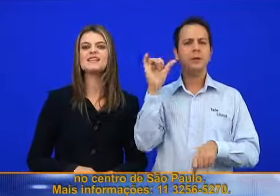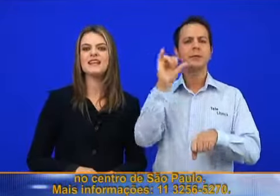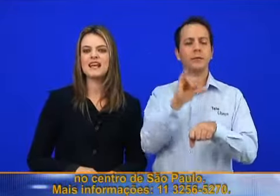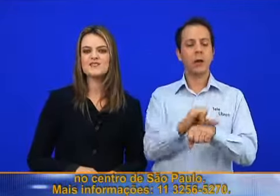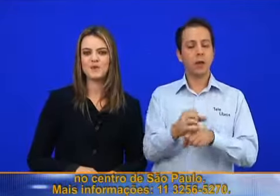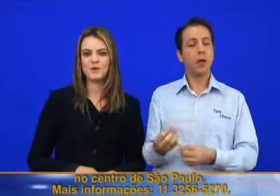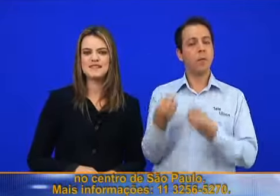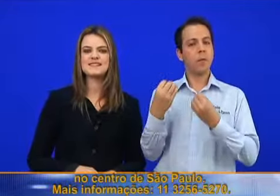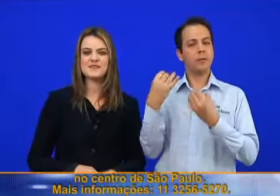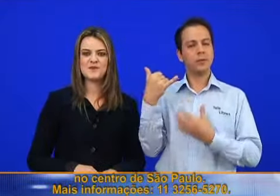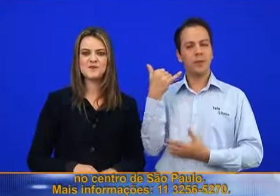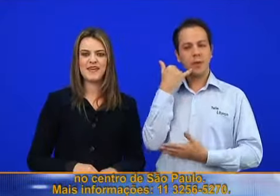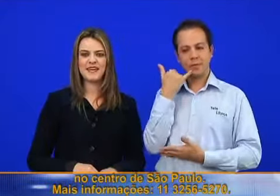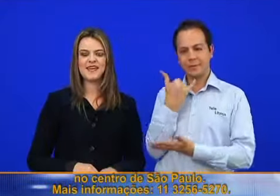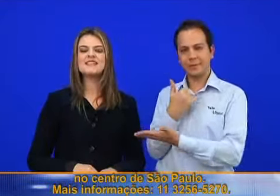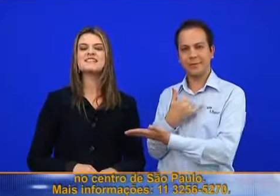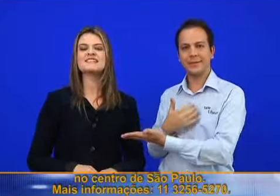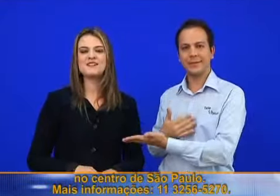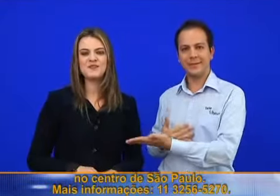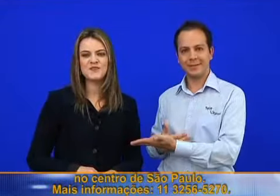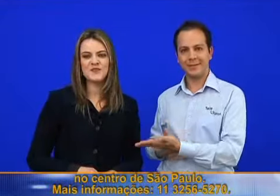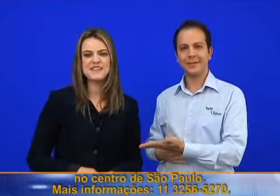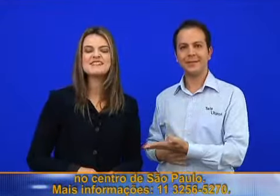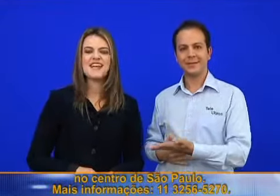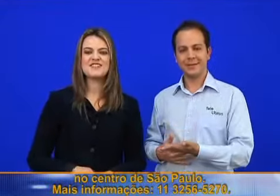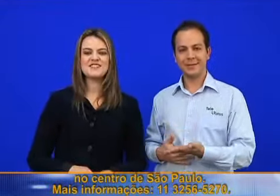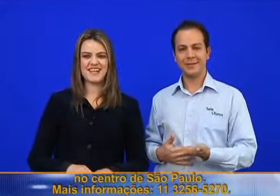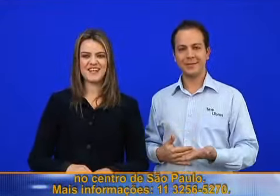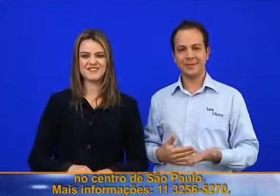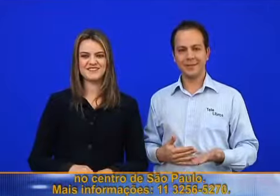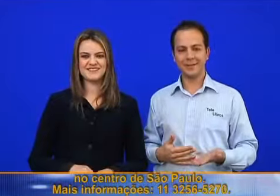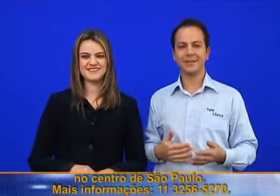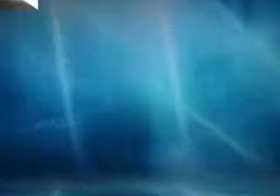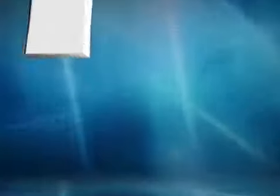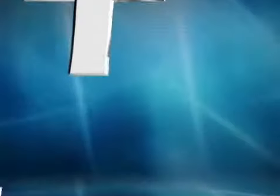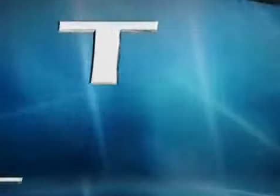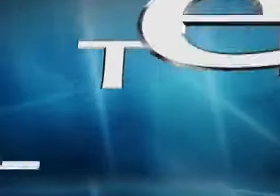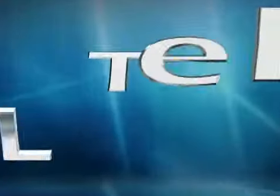11-3256-5270.